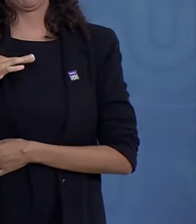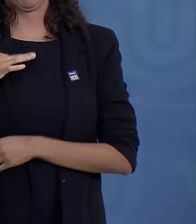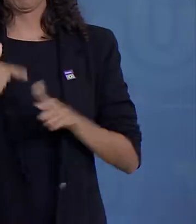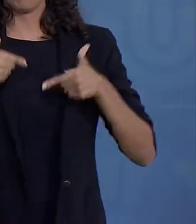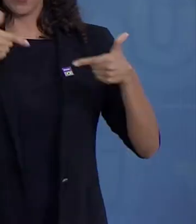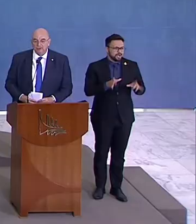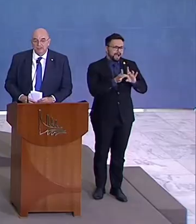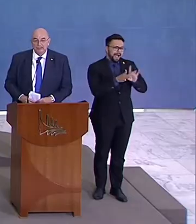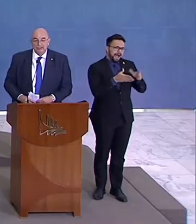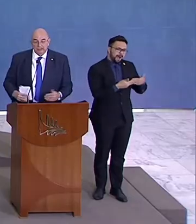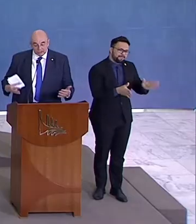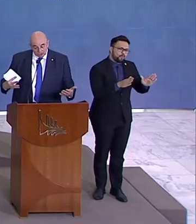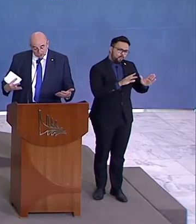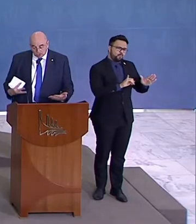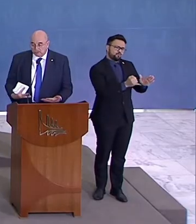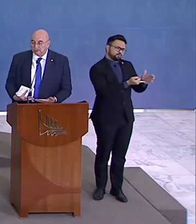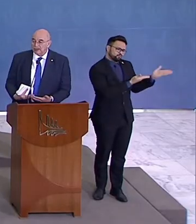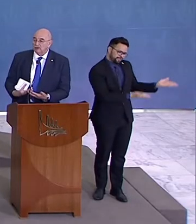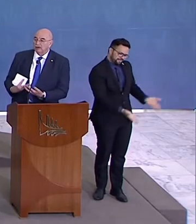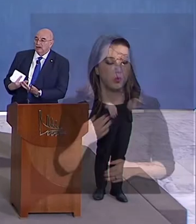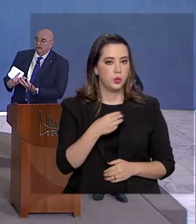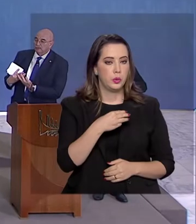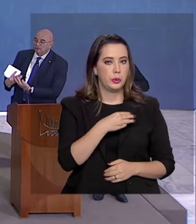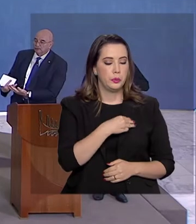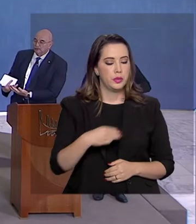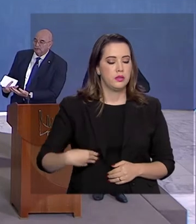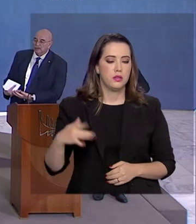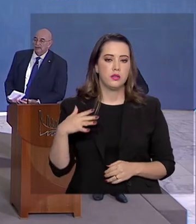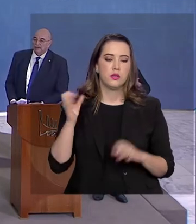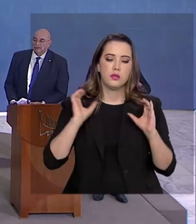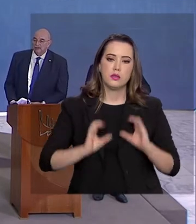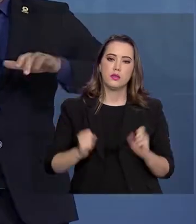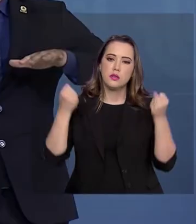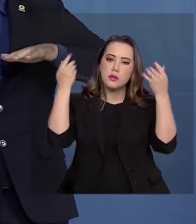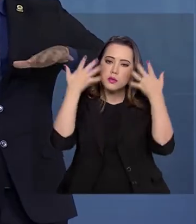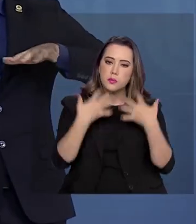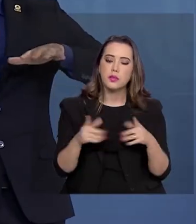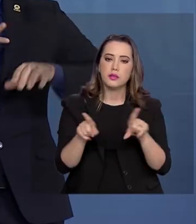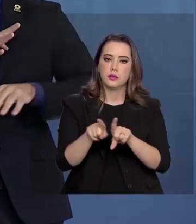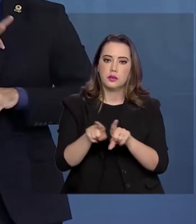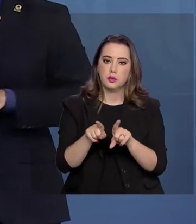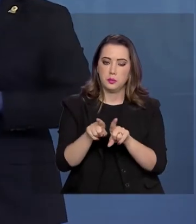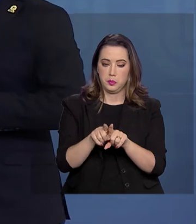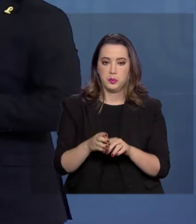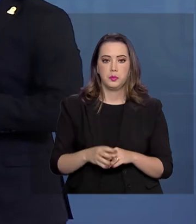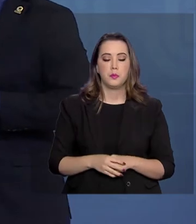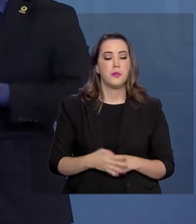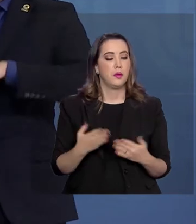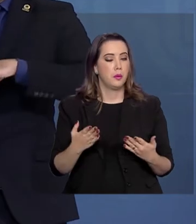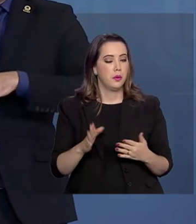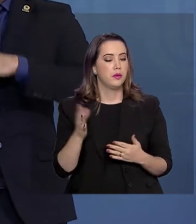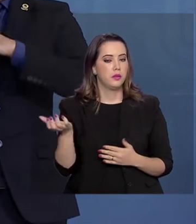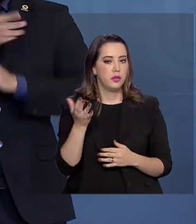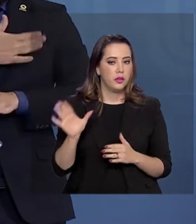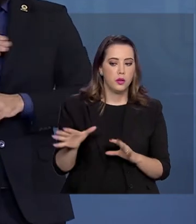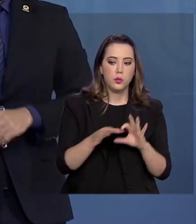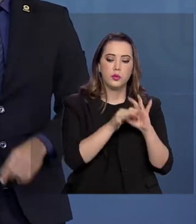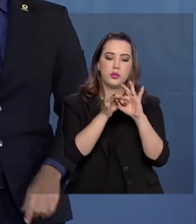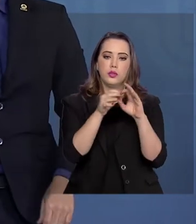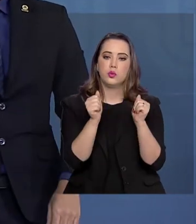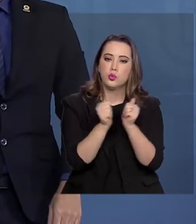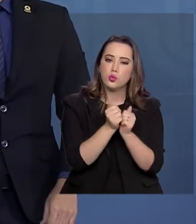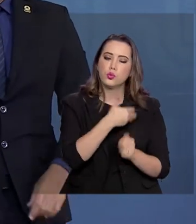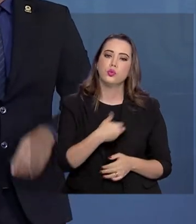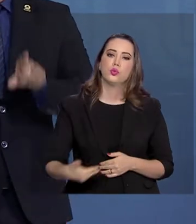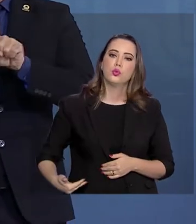aqui em Brasília. O ministro da Cidadania explica que o objetivo não é substituir o Estado, mas somar forças